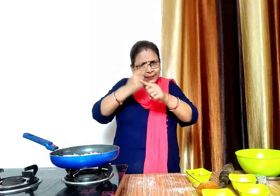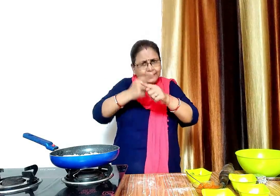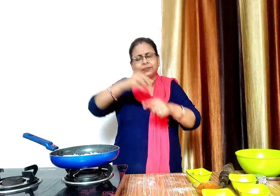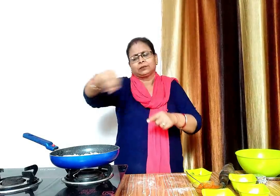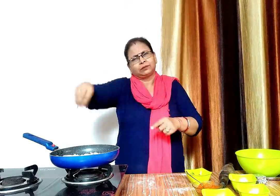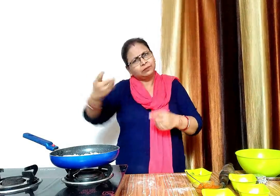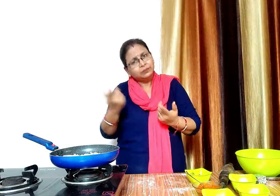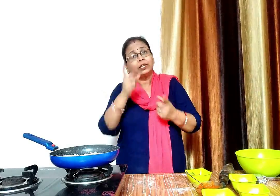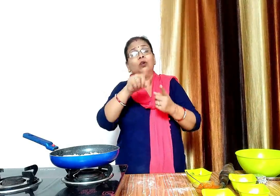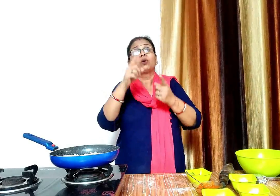ही टॉपिंग कर सकते है